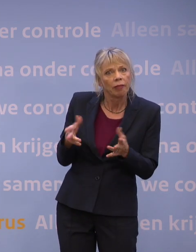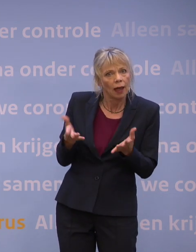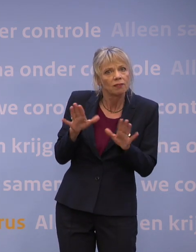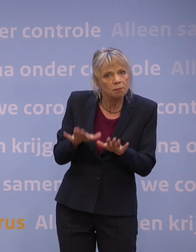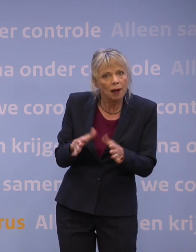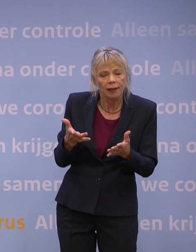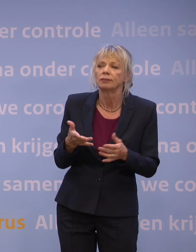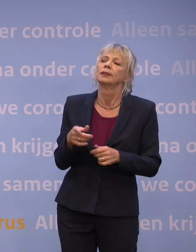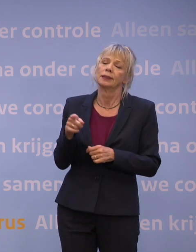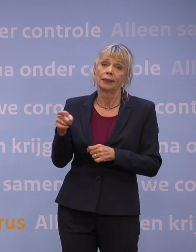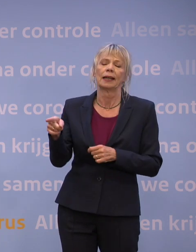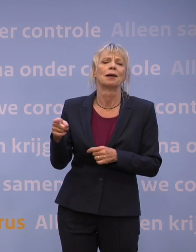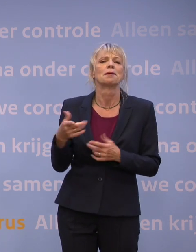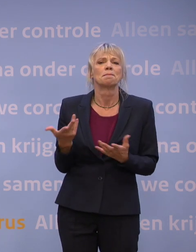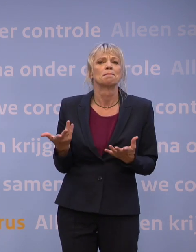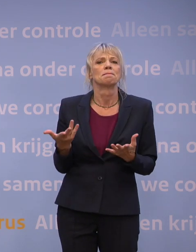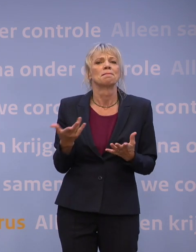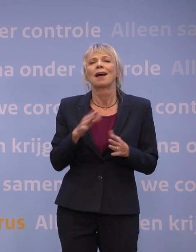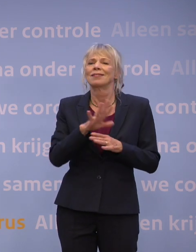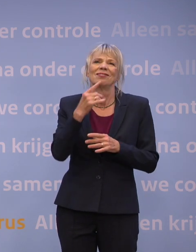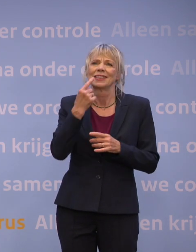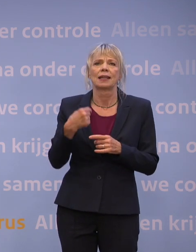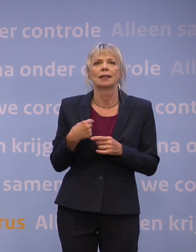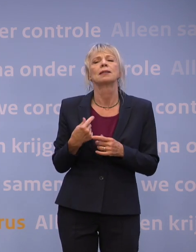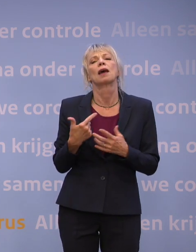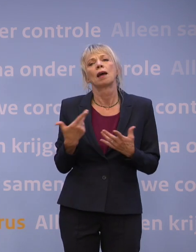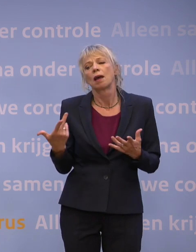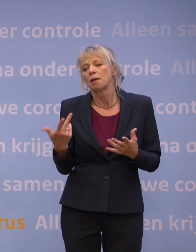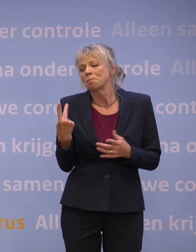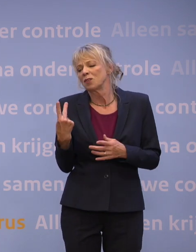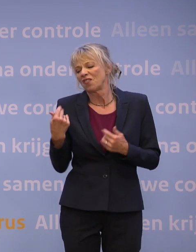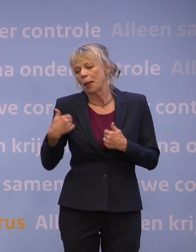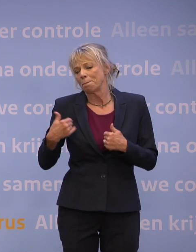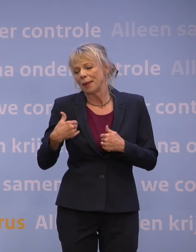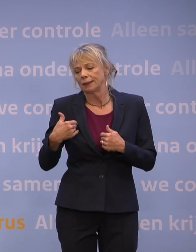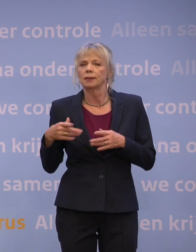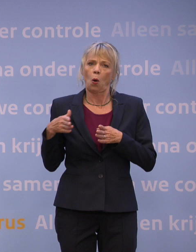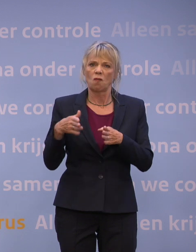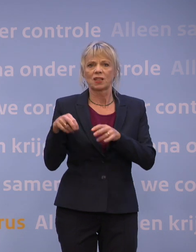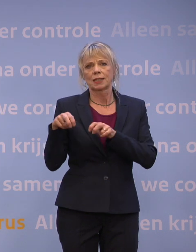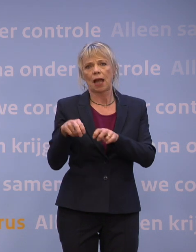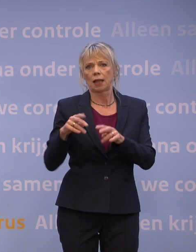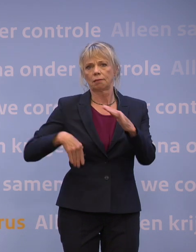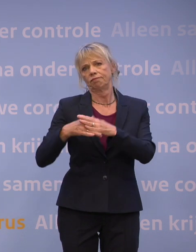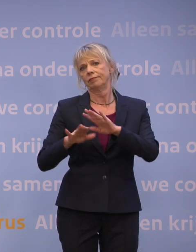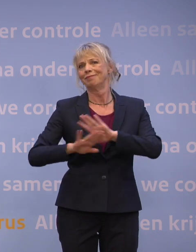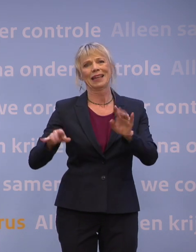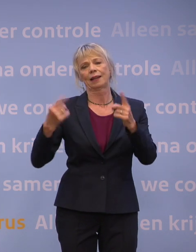zin dat je niet meer thuis buiten zegt, je mag maar met twee mensen over straat, je mag weer met grotere groepen over straat. Maar als echt zichtbaar,